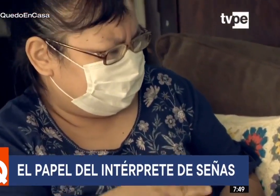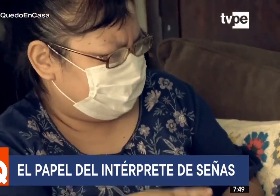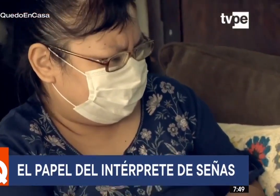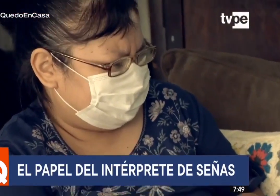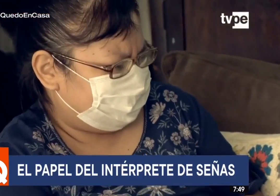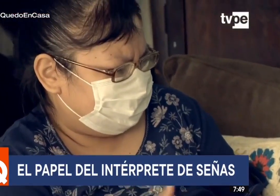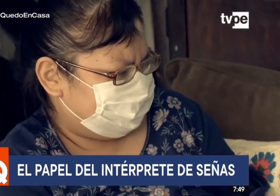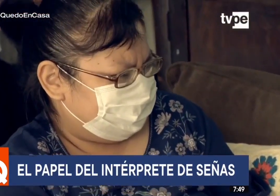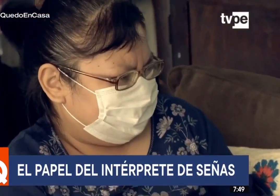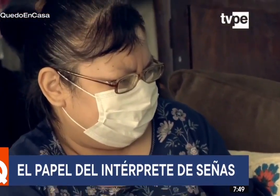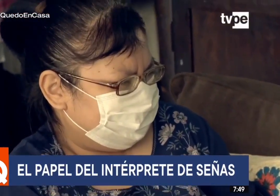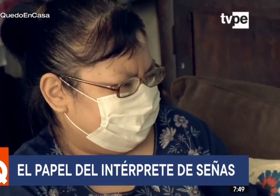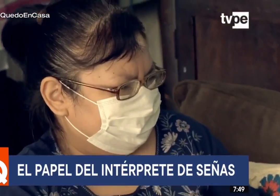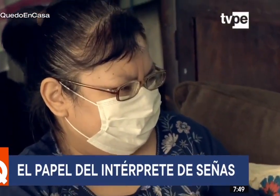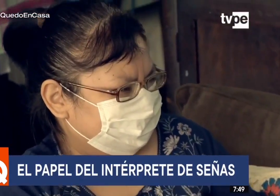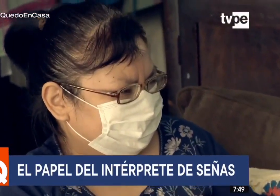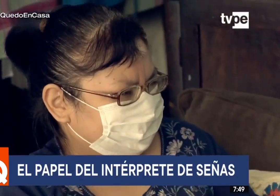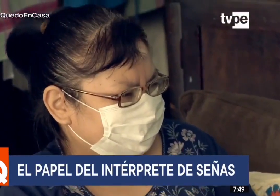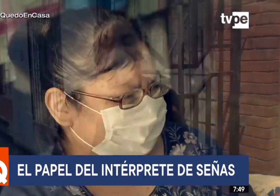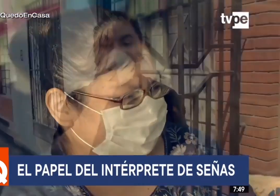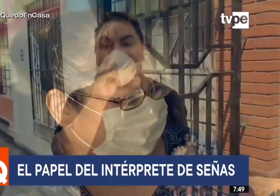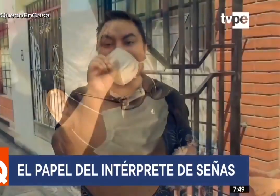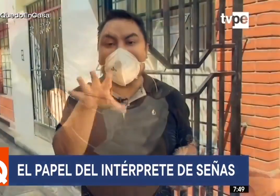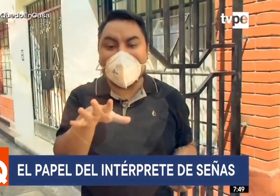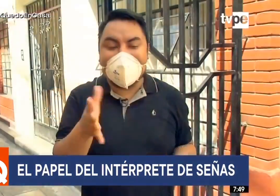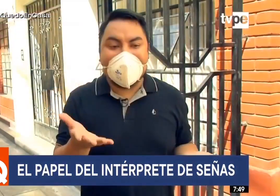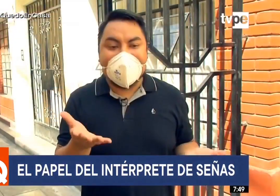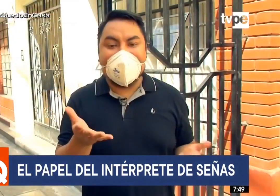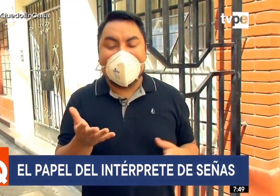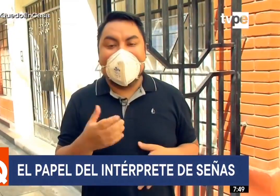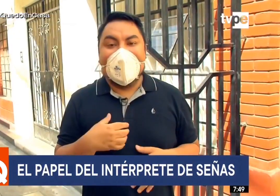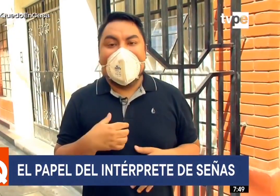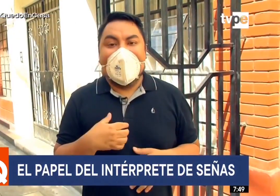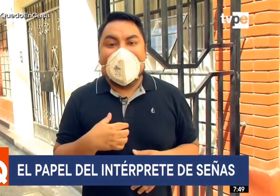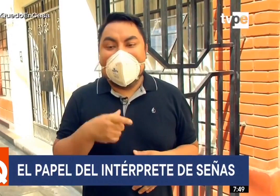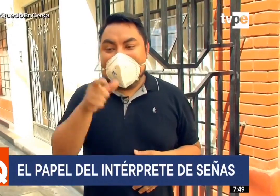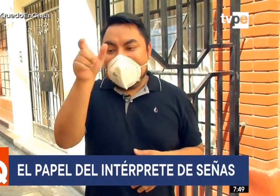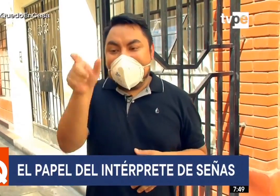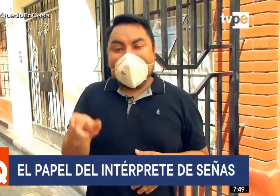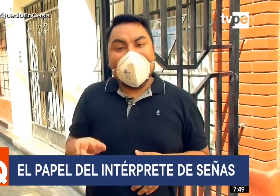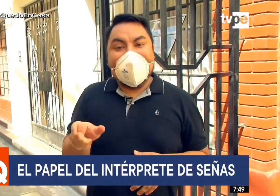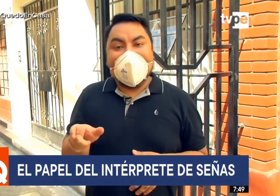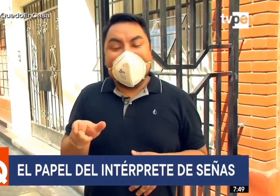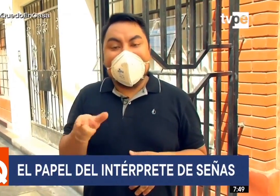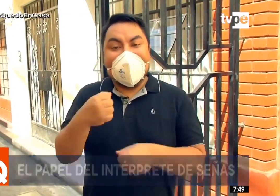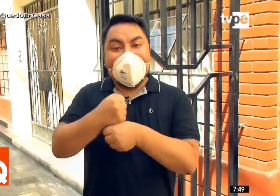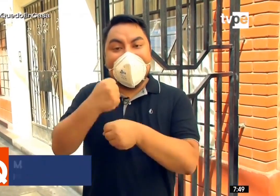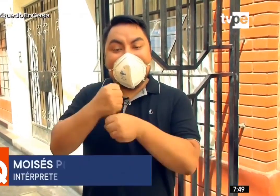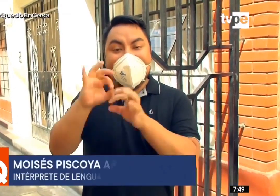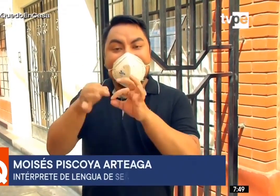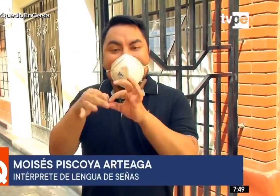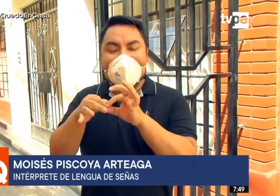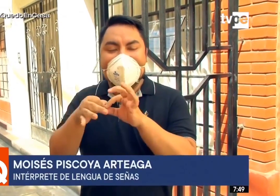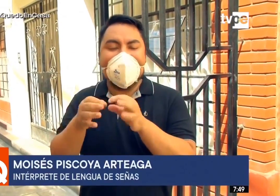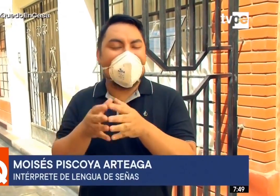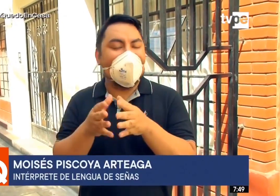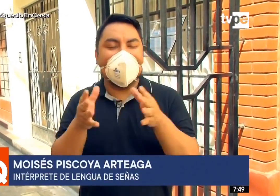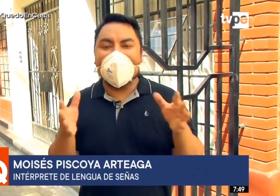o discapacidad auditiva. Solo decirles que la persona que hace la labor de intérprete es